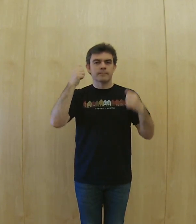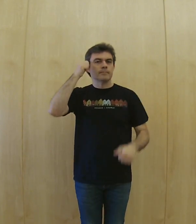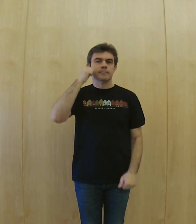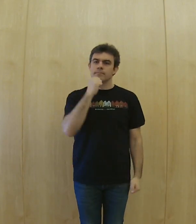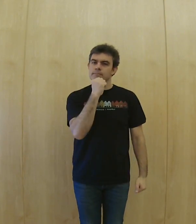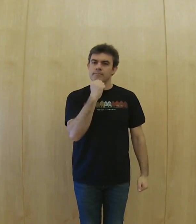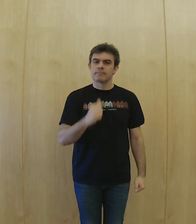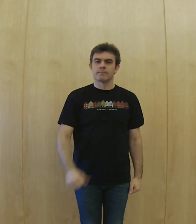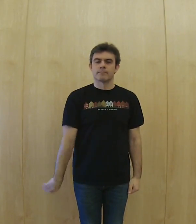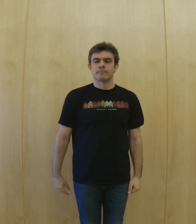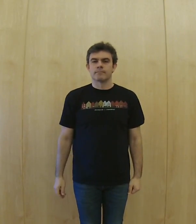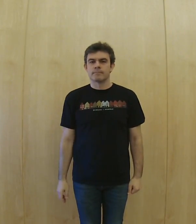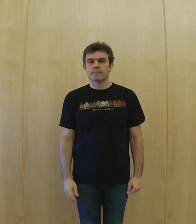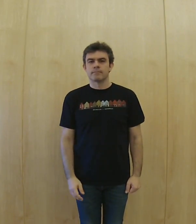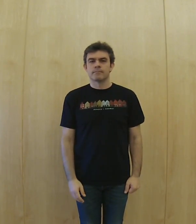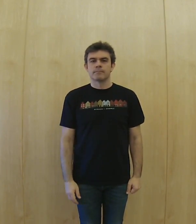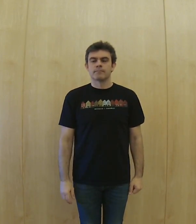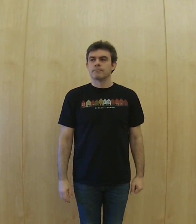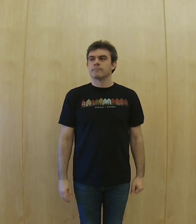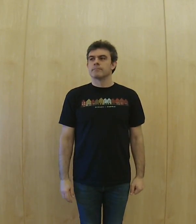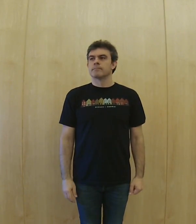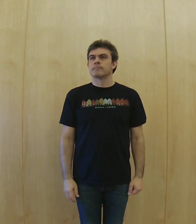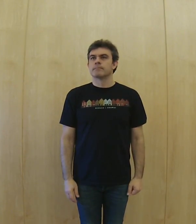músicos,